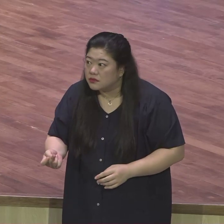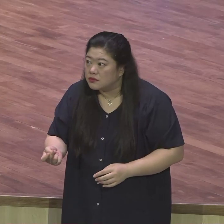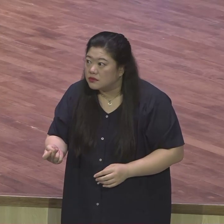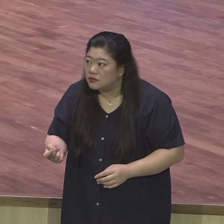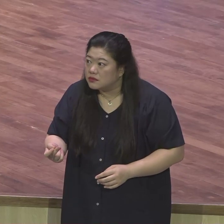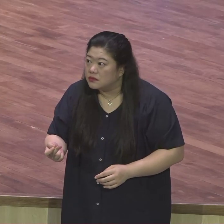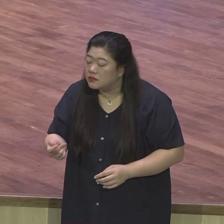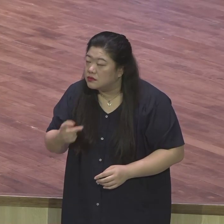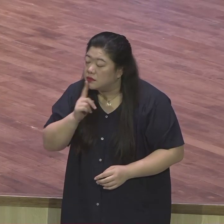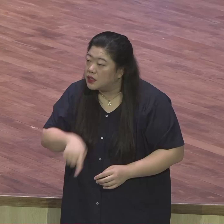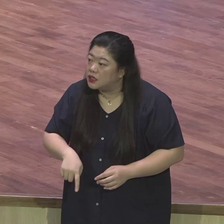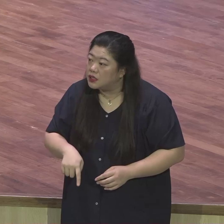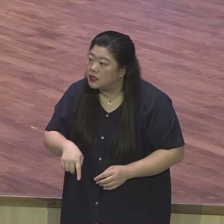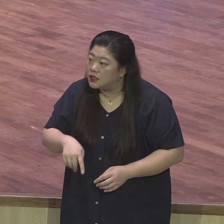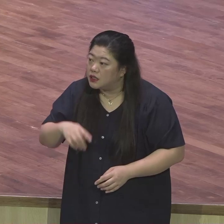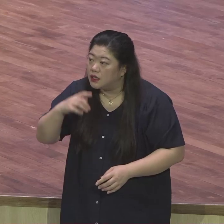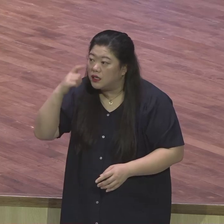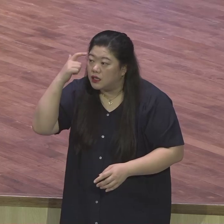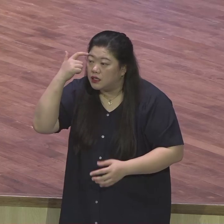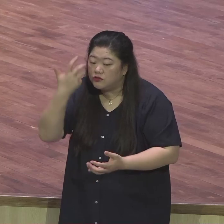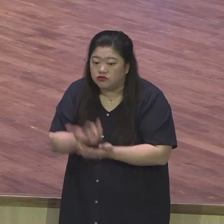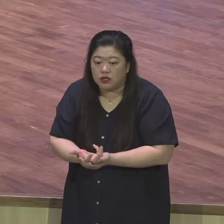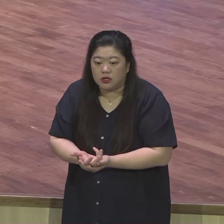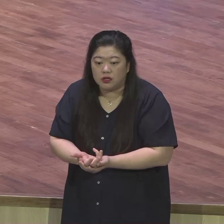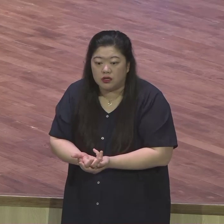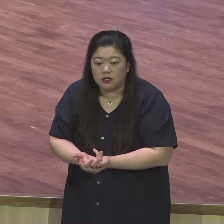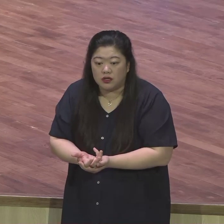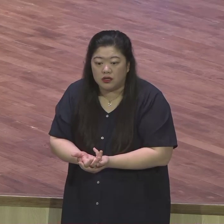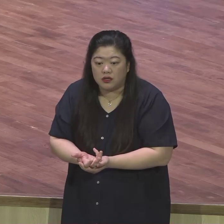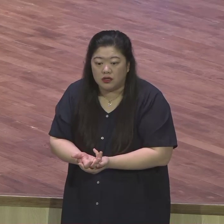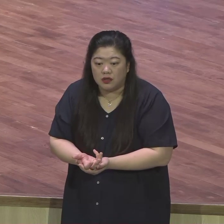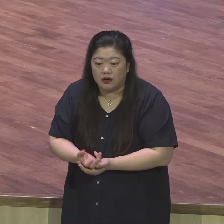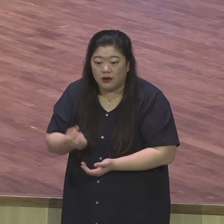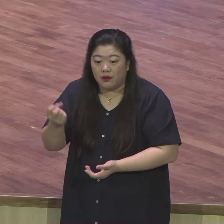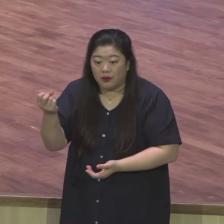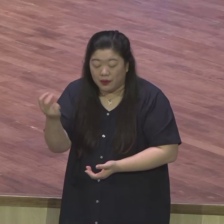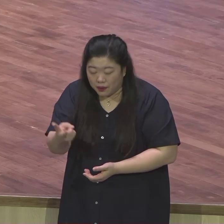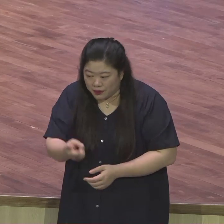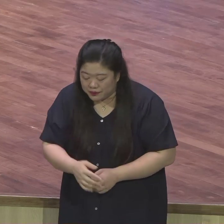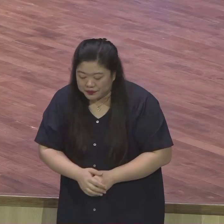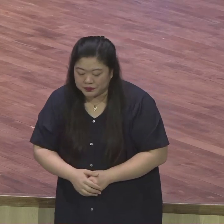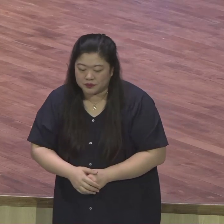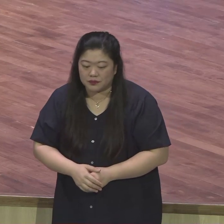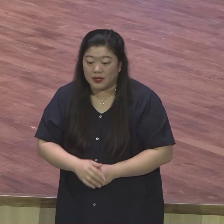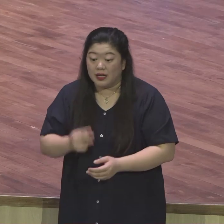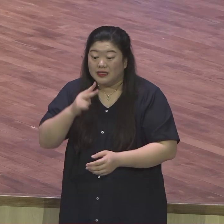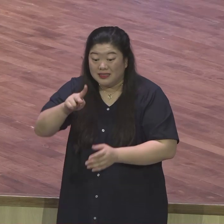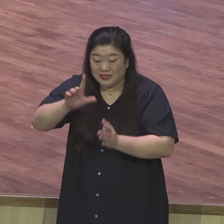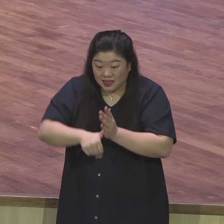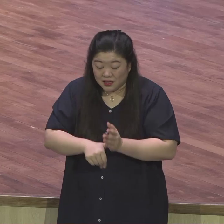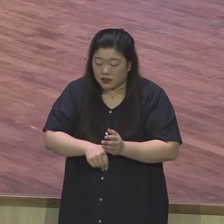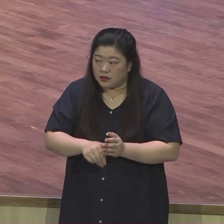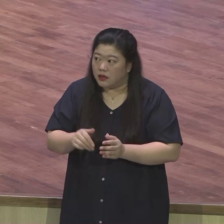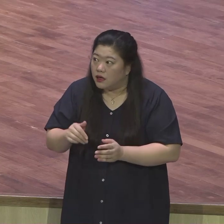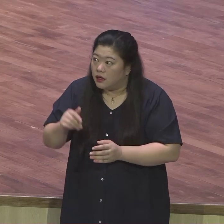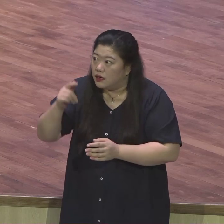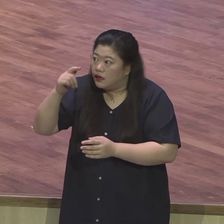형들에게 요셉은 기가 막힌 영적 해석을 통해서 그 마음문을 열기를